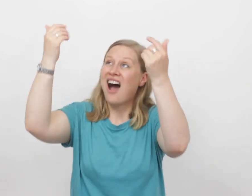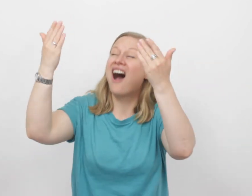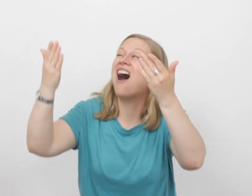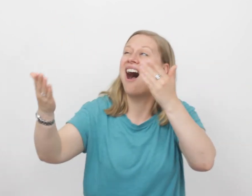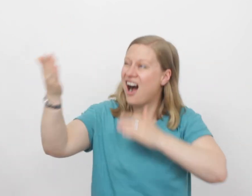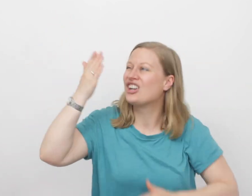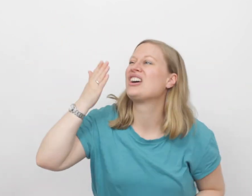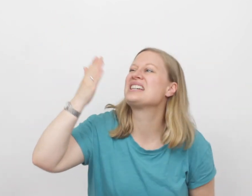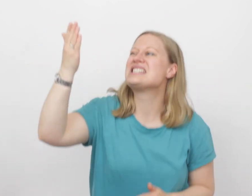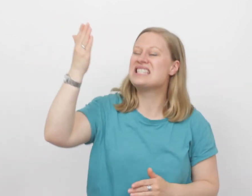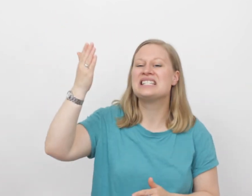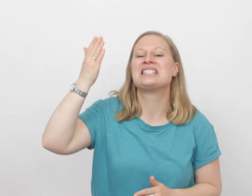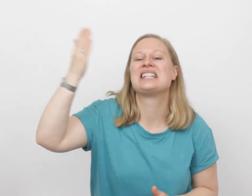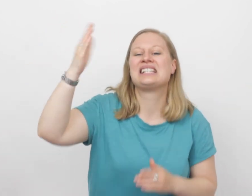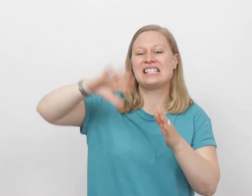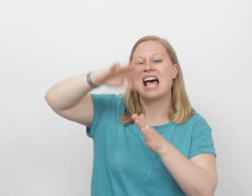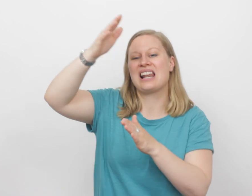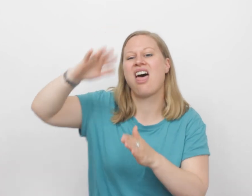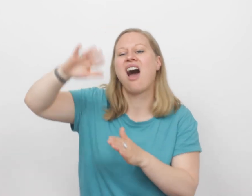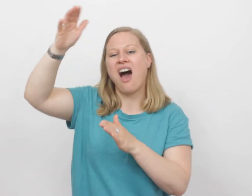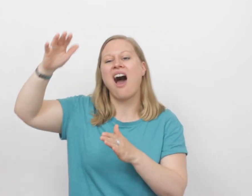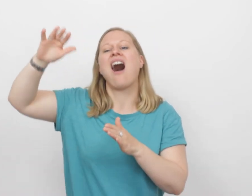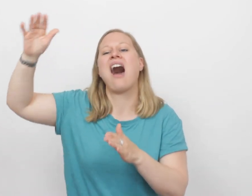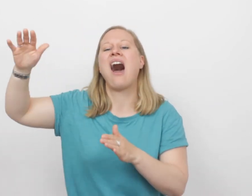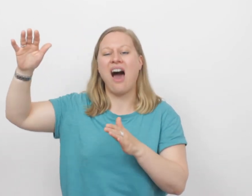jag